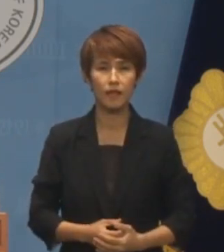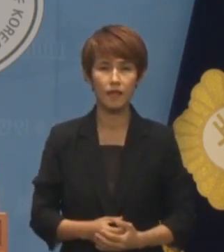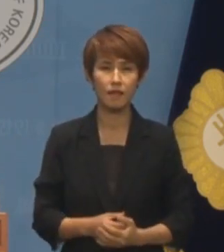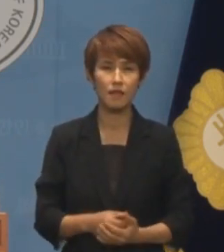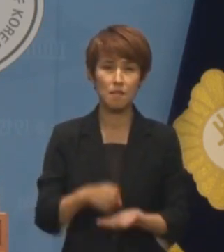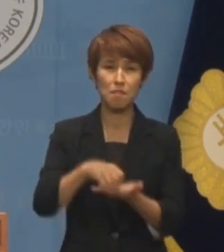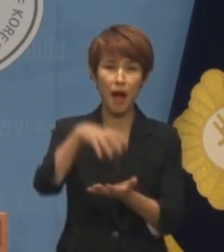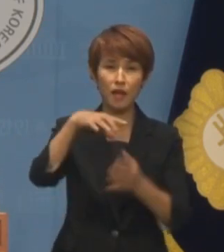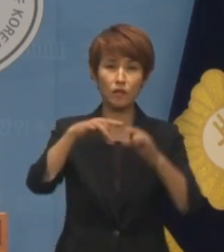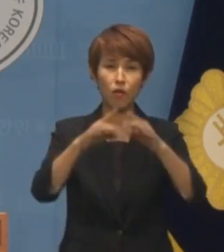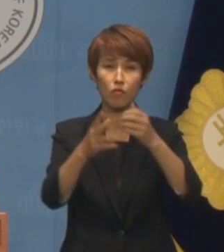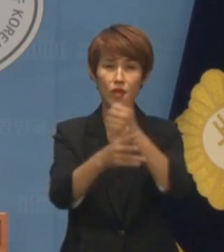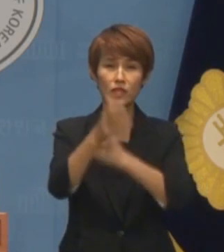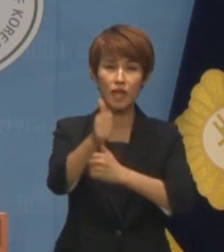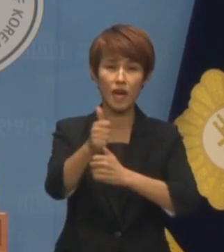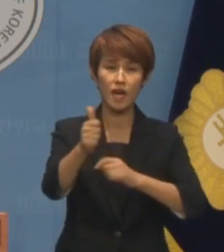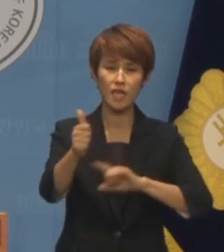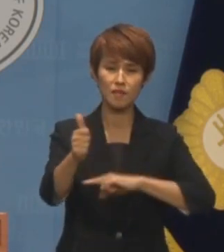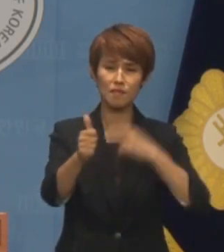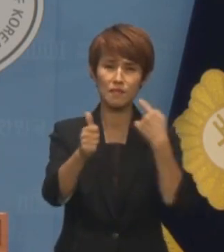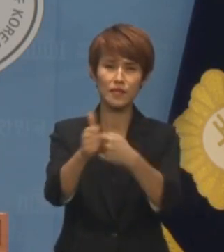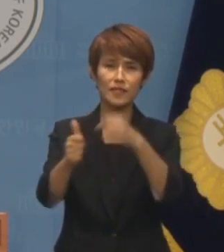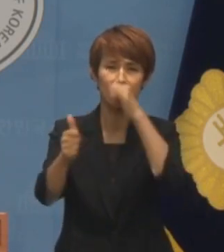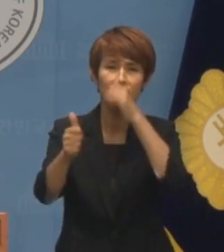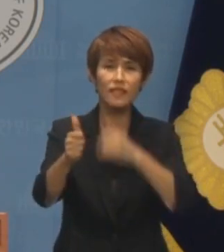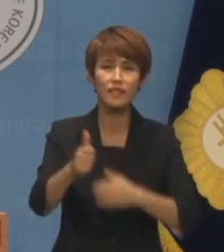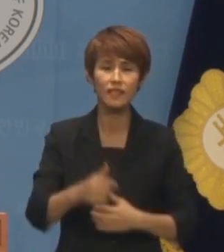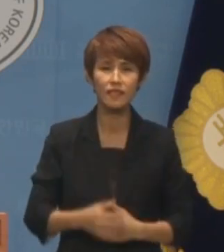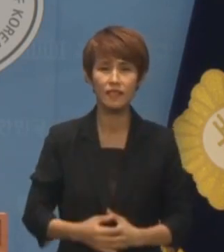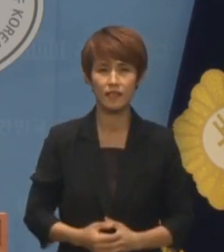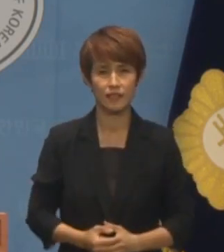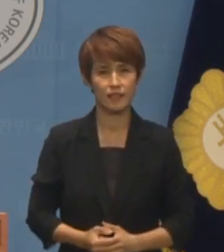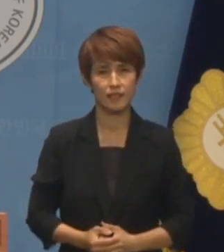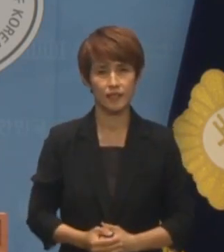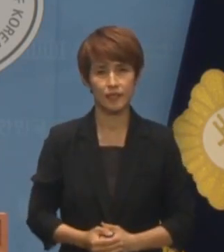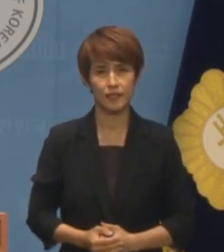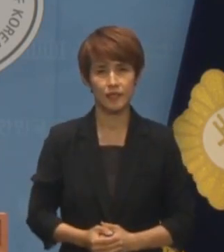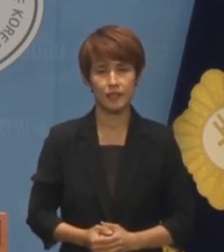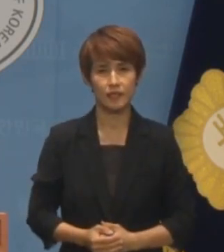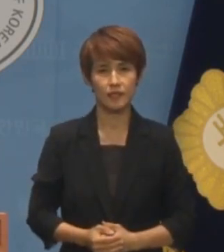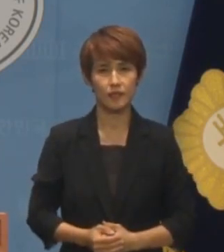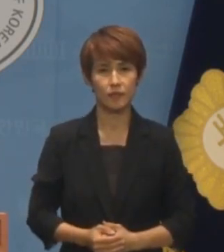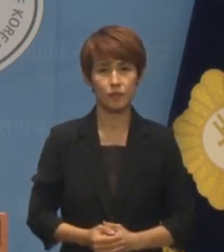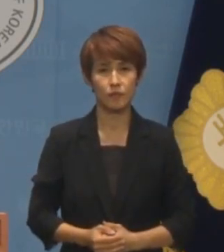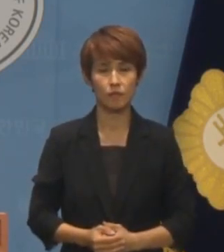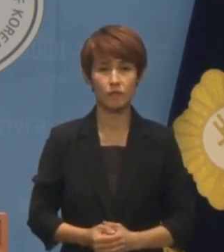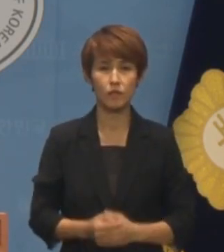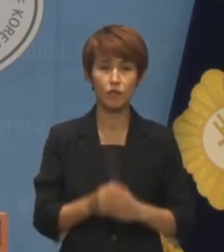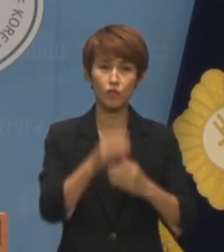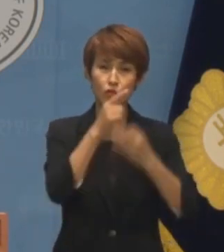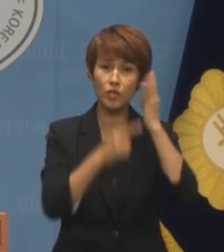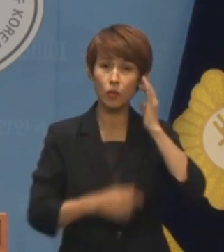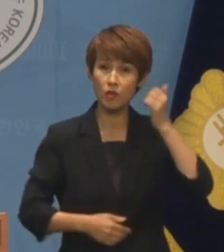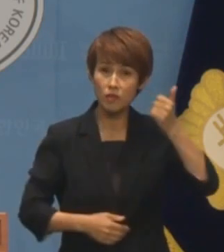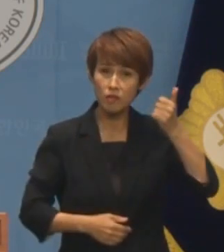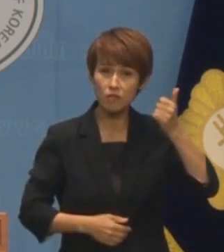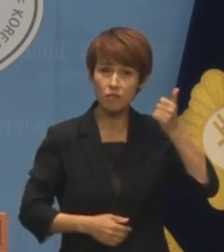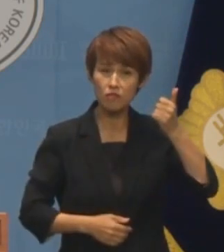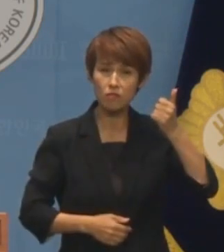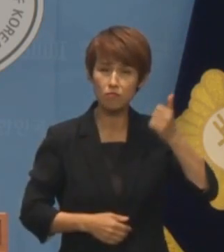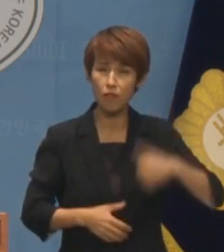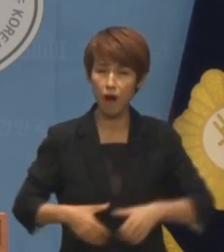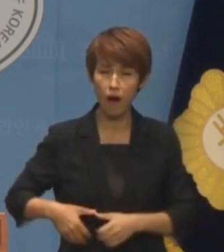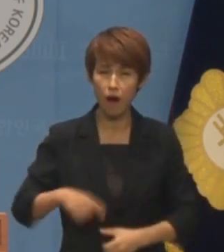빵통위원장이라는 별명을 얻었겠습니까 그런데도 윤 대통령은 단 한 번의